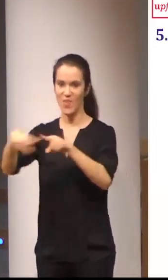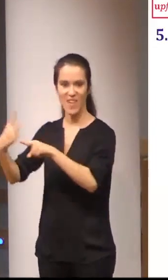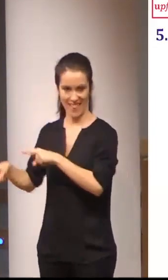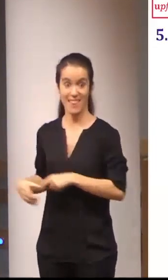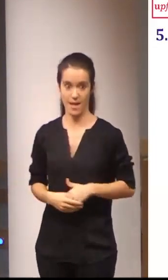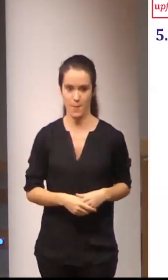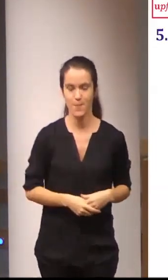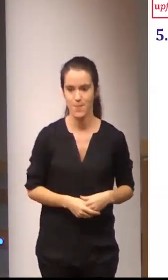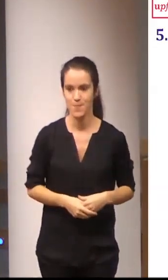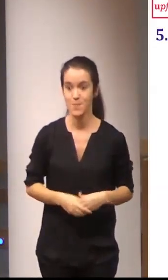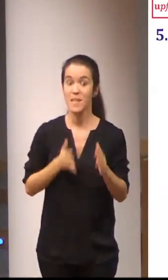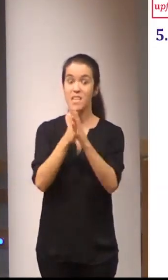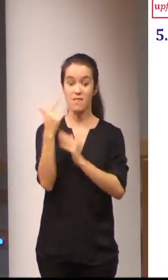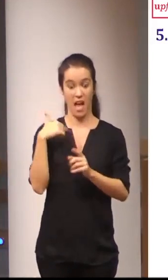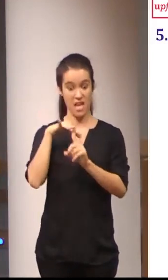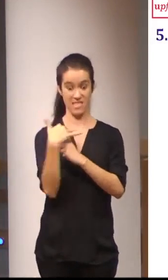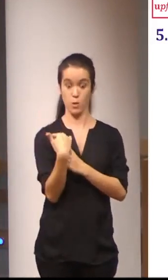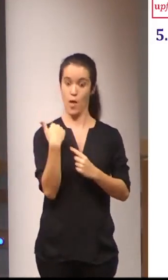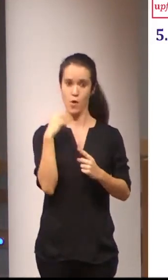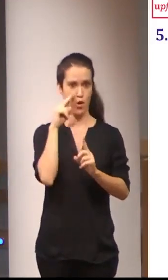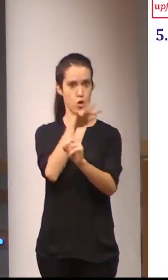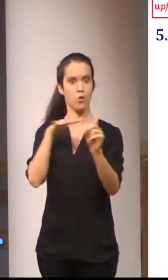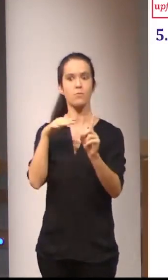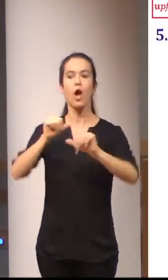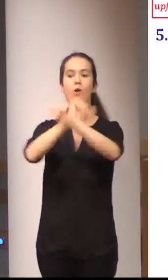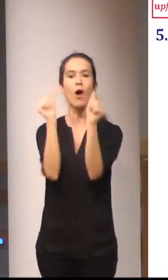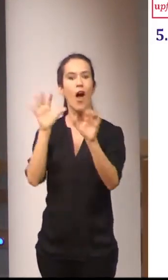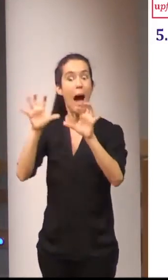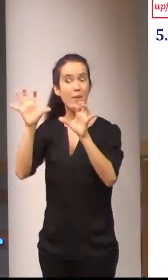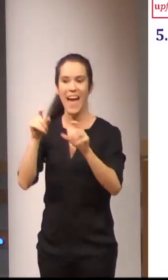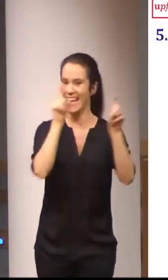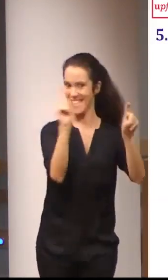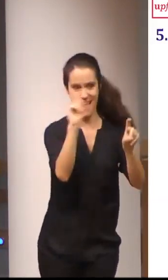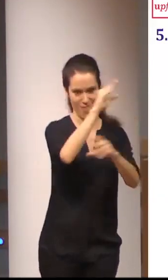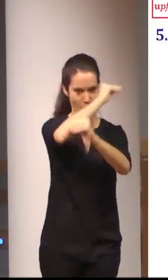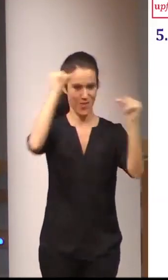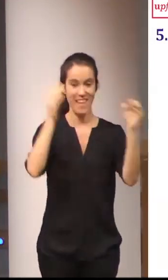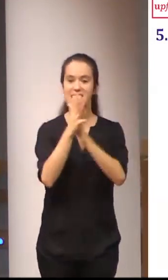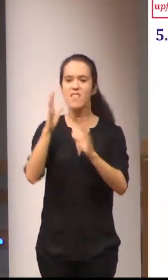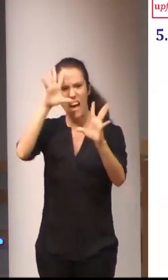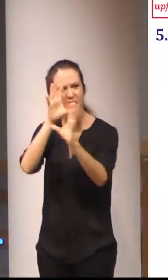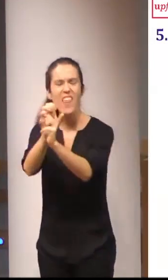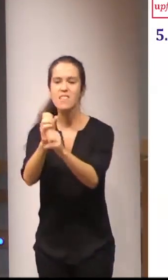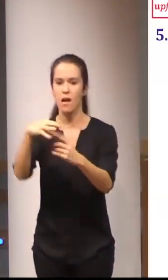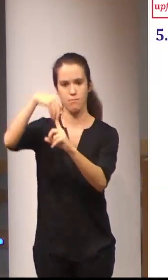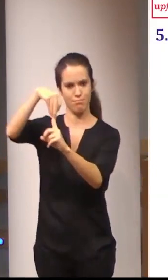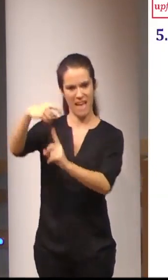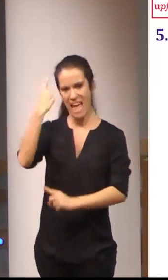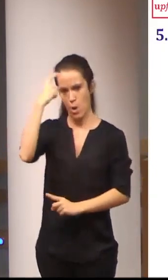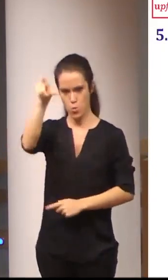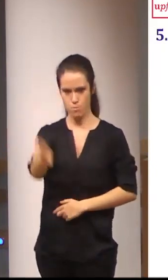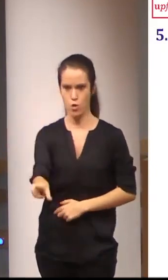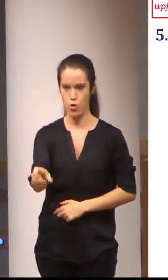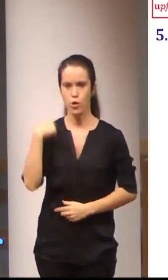Partiendo de este paradigma nos situamos en un modelo de aprendizaje no de enseñanza en el que el foco el centro es el estudiante nos planteamos como